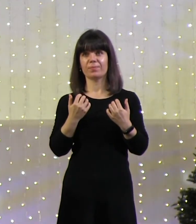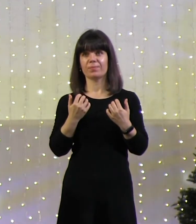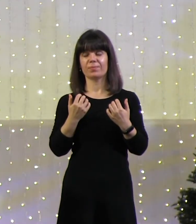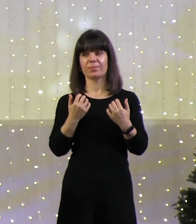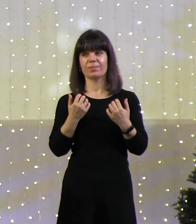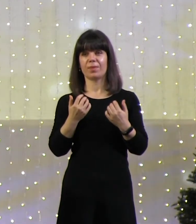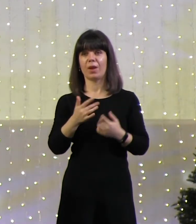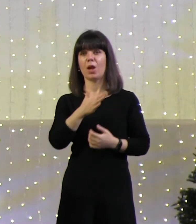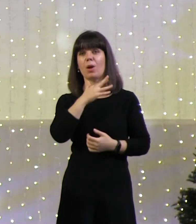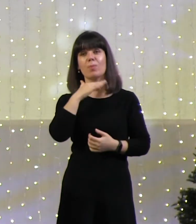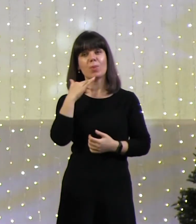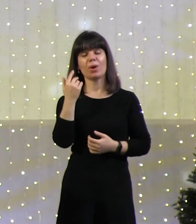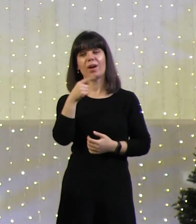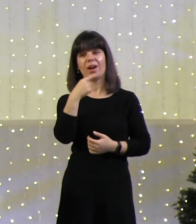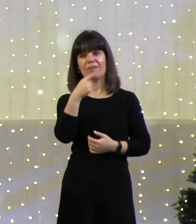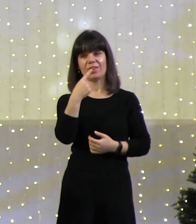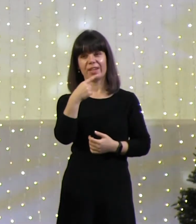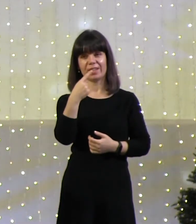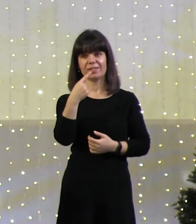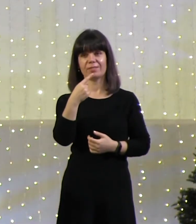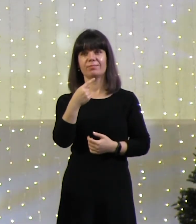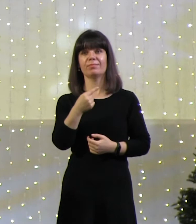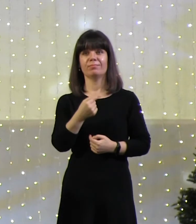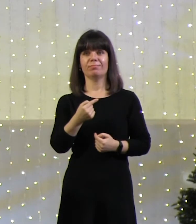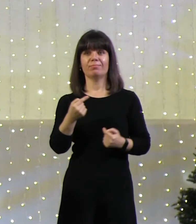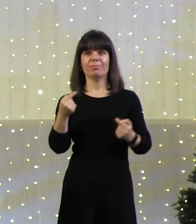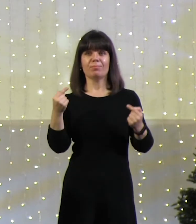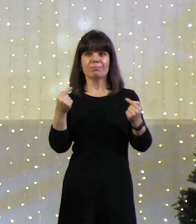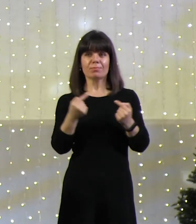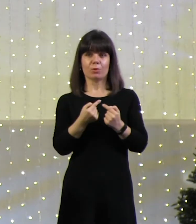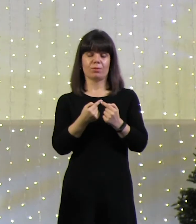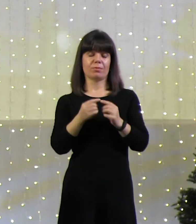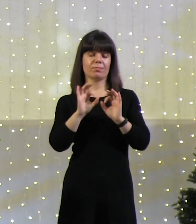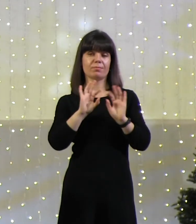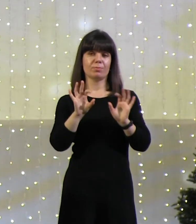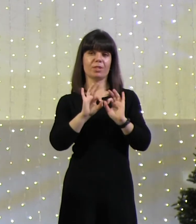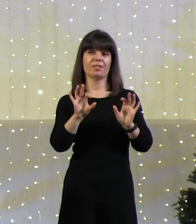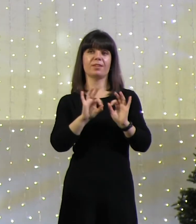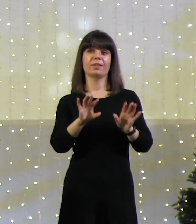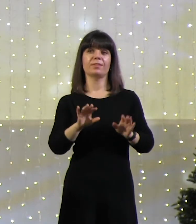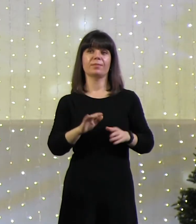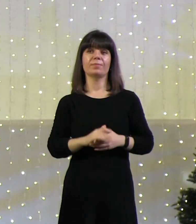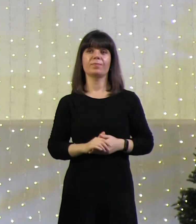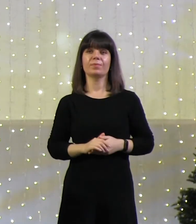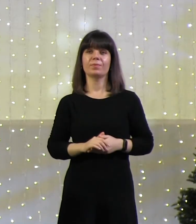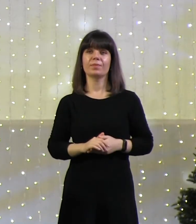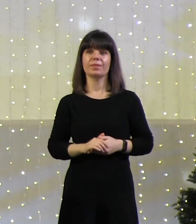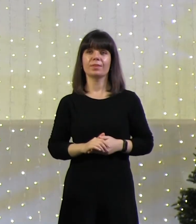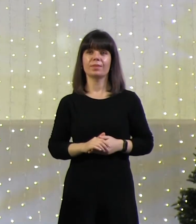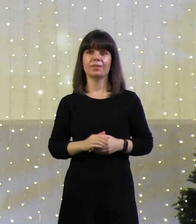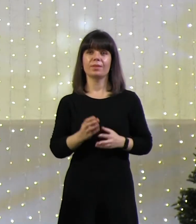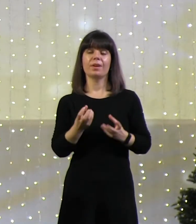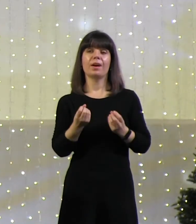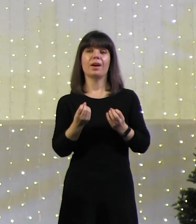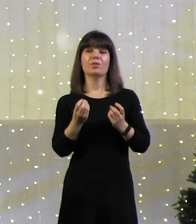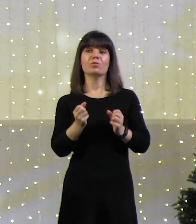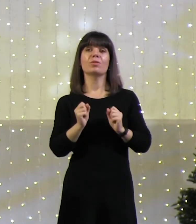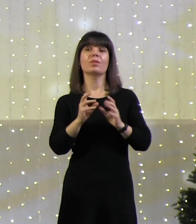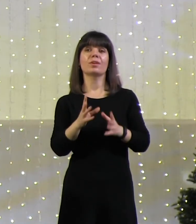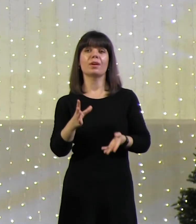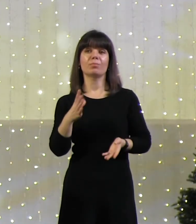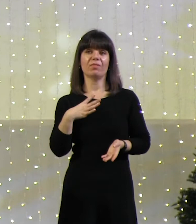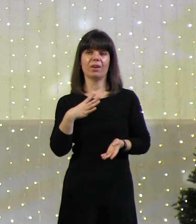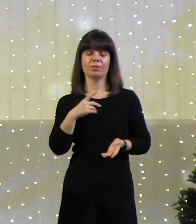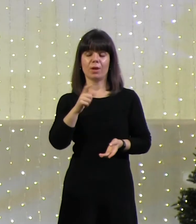много говорить, четко формулировать и все это доносить. А еще как нас обламывают, как не